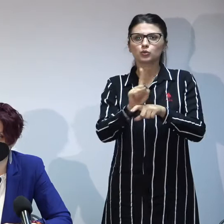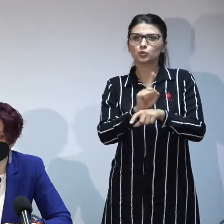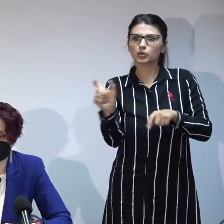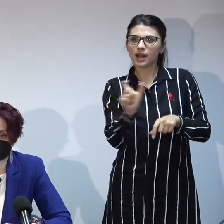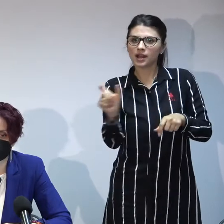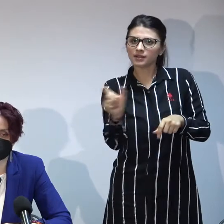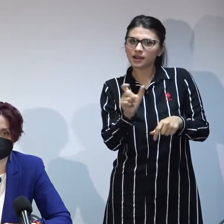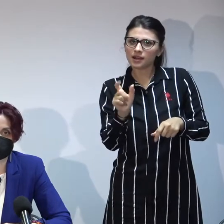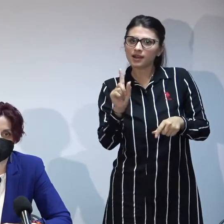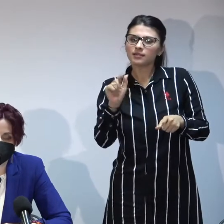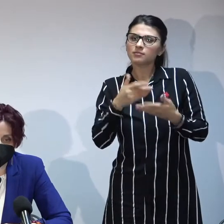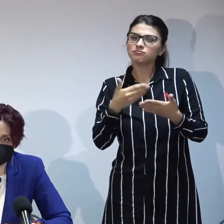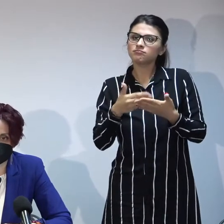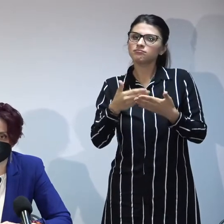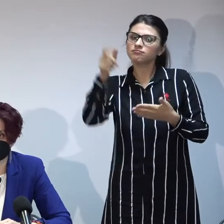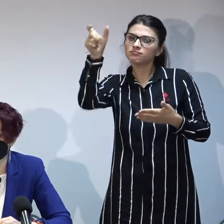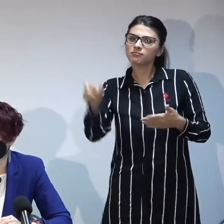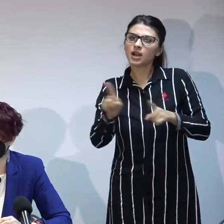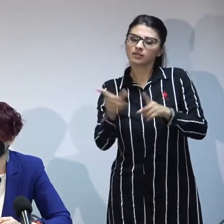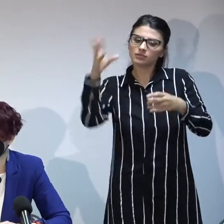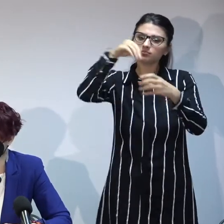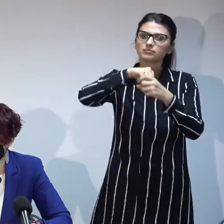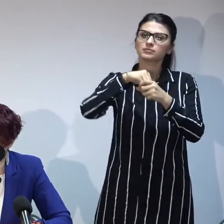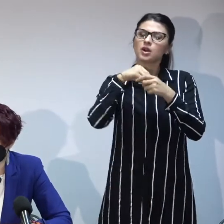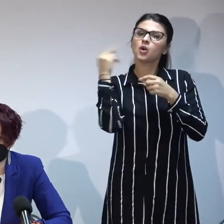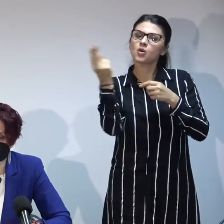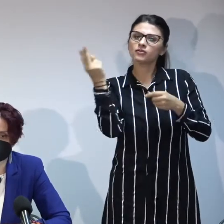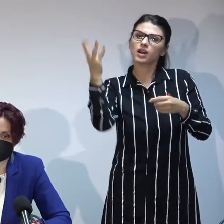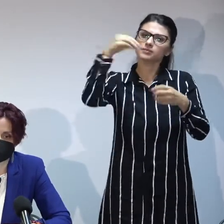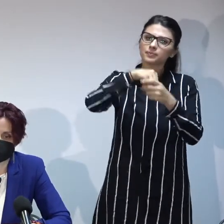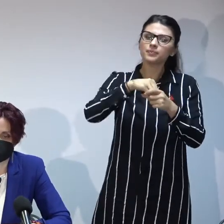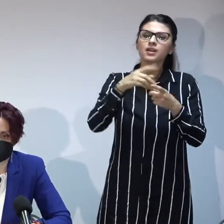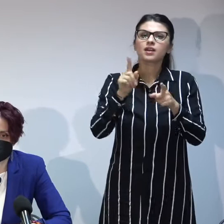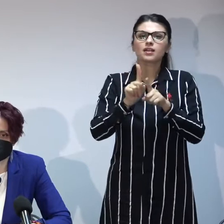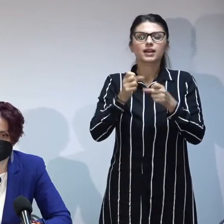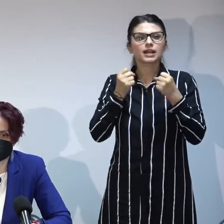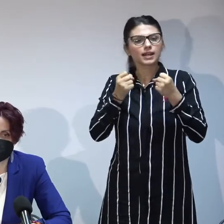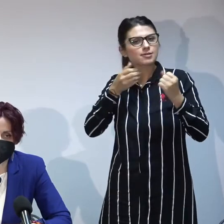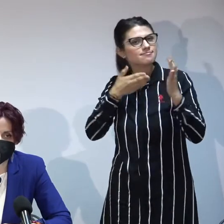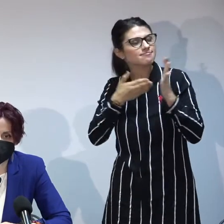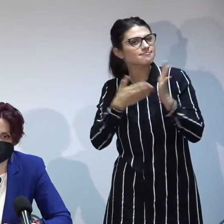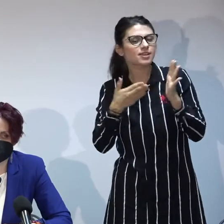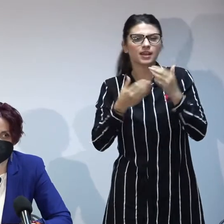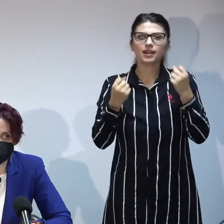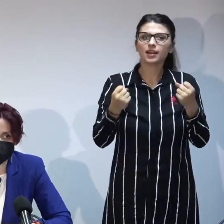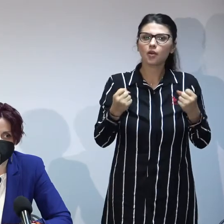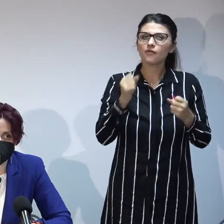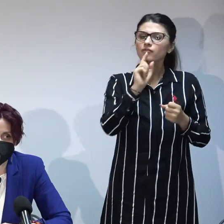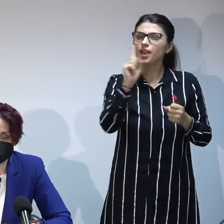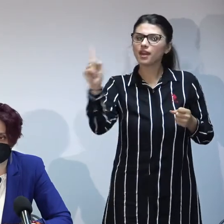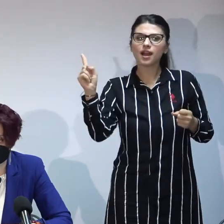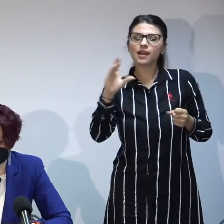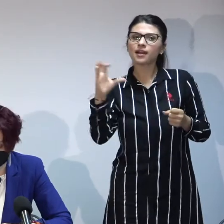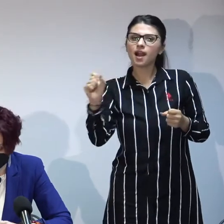procesului de adopție, de calitatea procedurii, de barierele existente, fiecare caz în parte